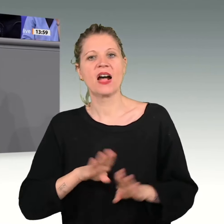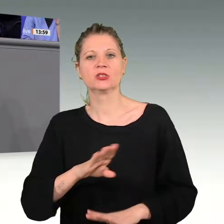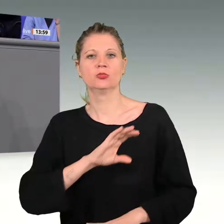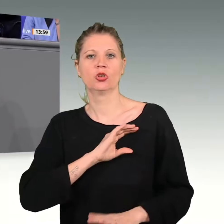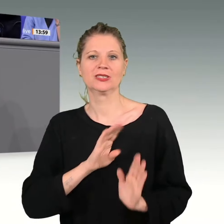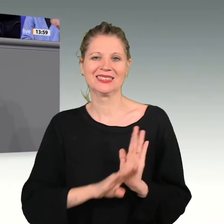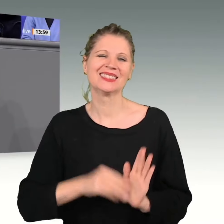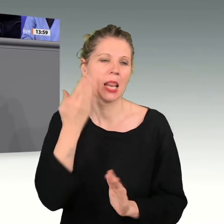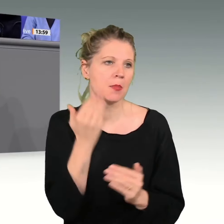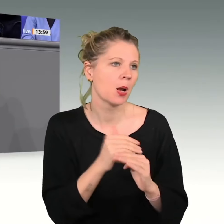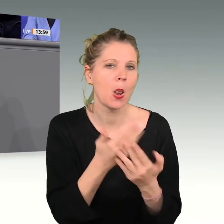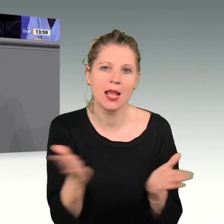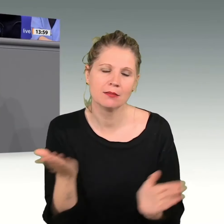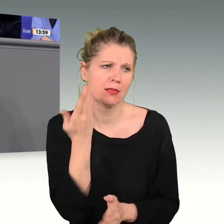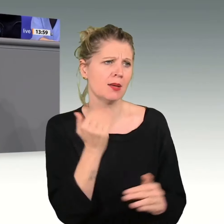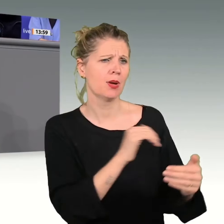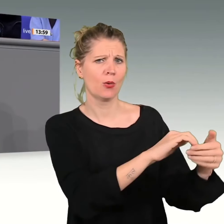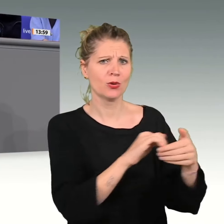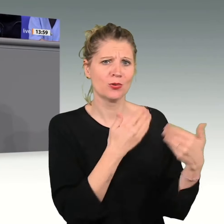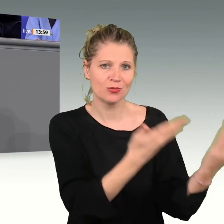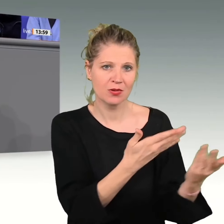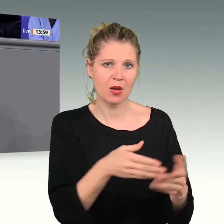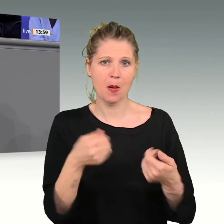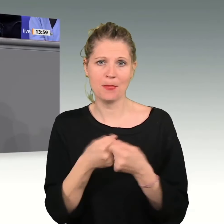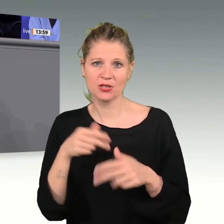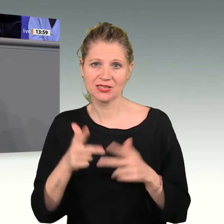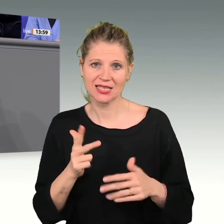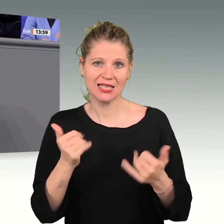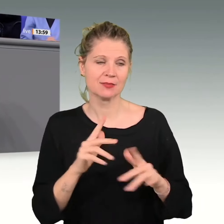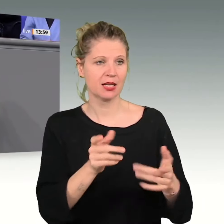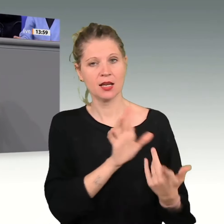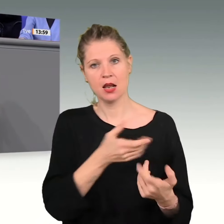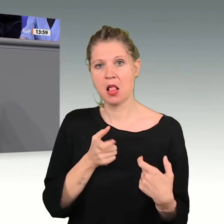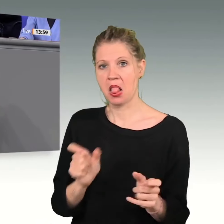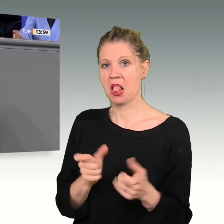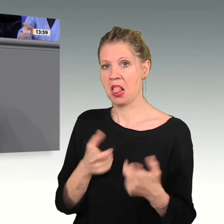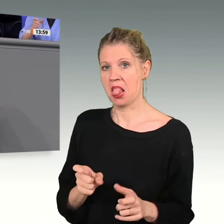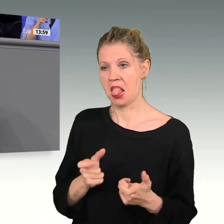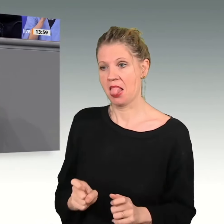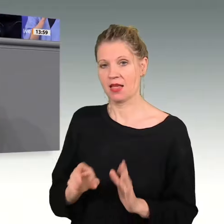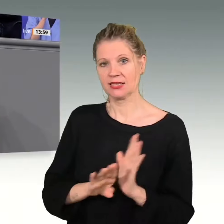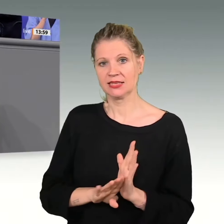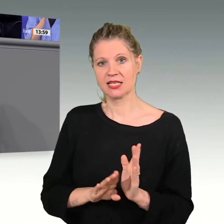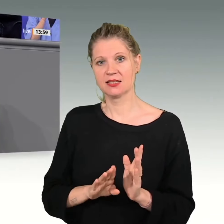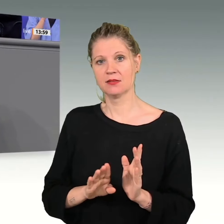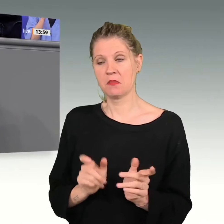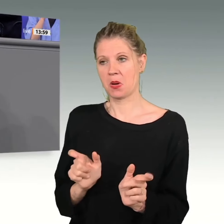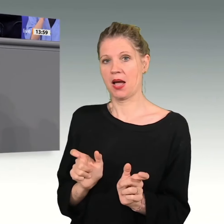liebe Union, geben Sie sich einen Ruck im Bundesrat und beenden Sie die Blockade dieses wichtigen Gesetzes.